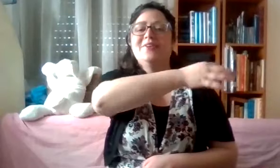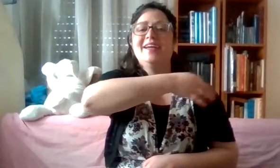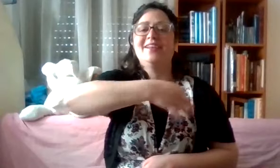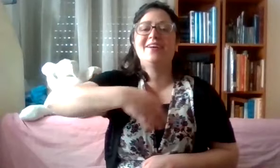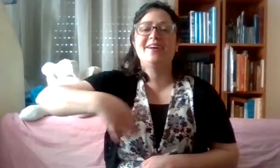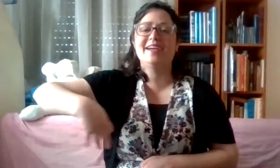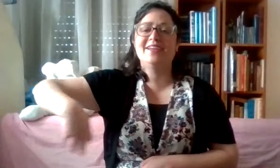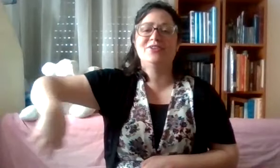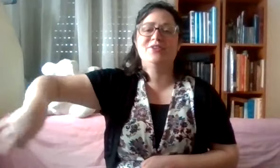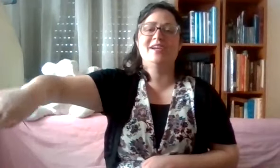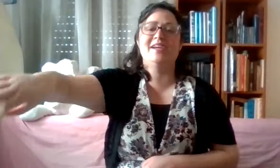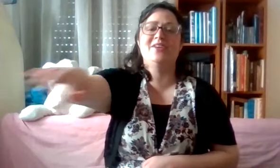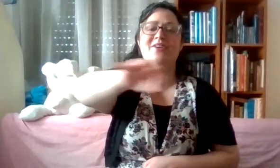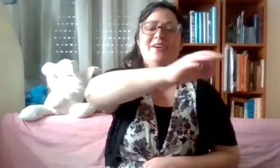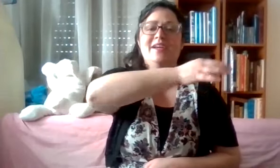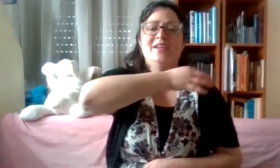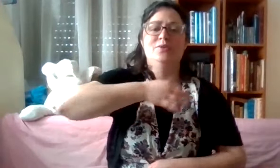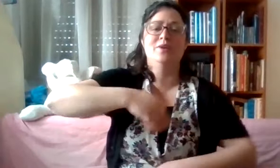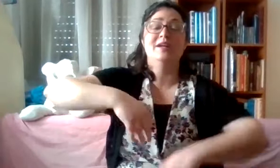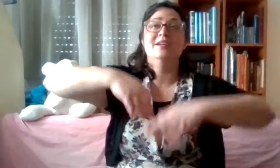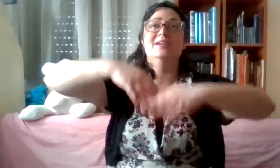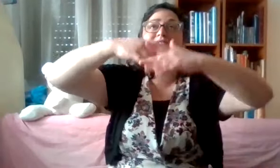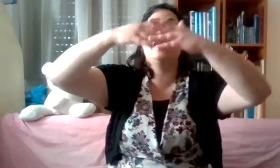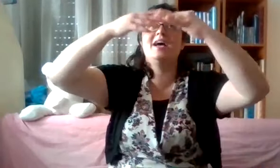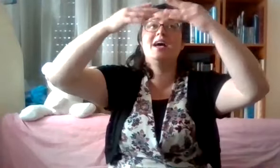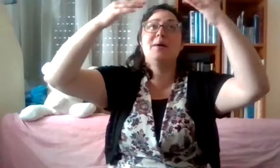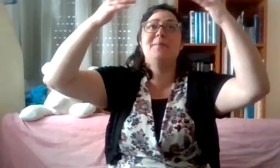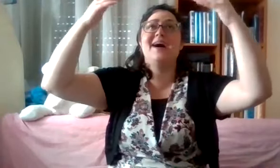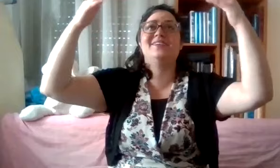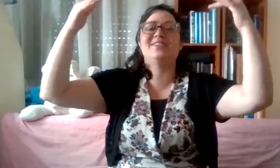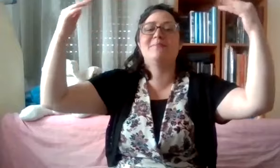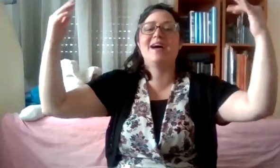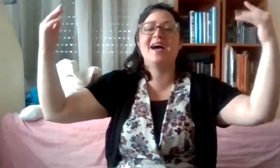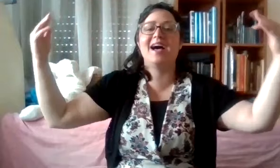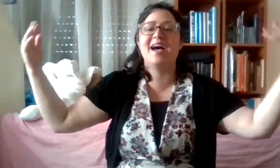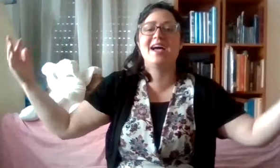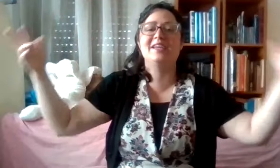אלוהינו, אלוהינו, שבשמיים